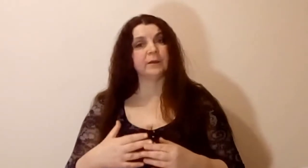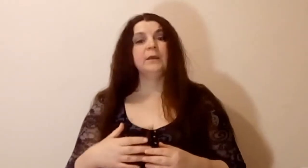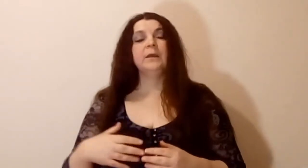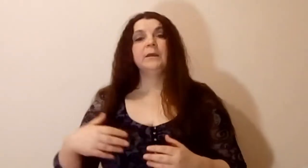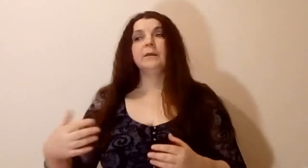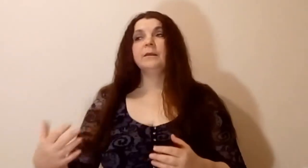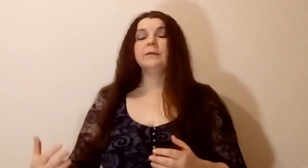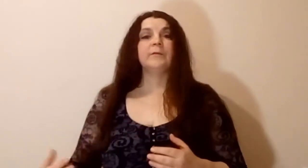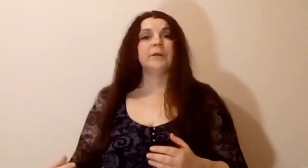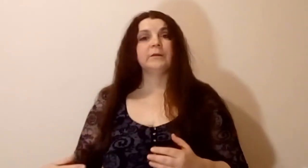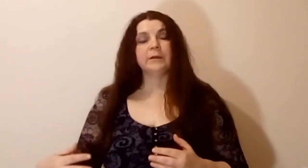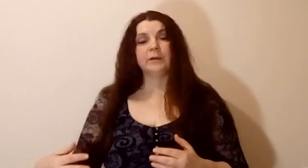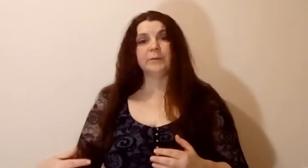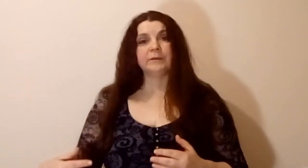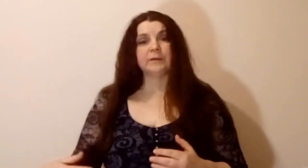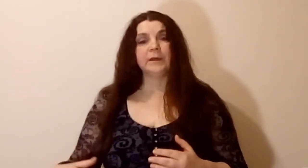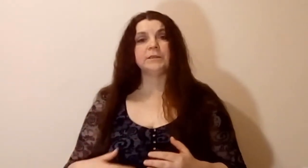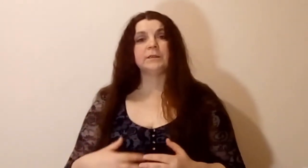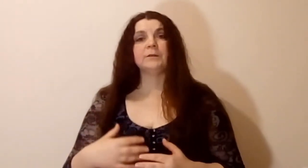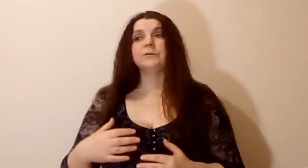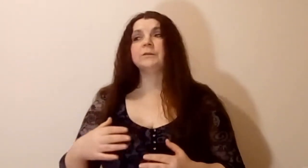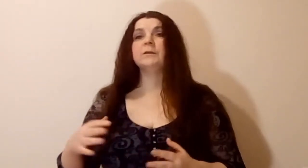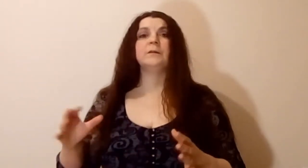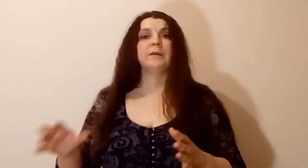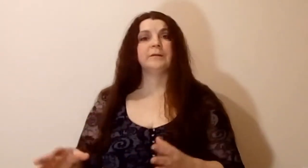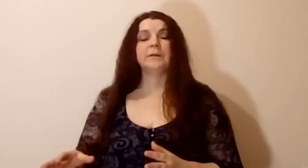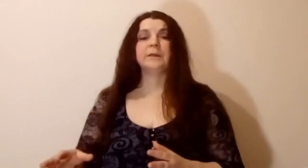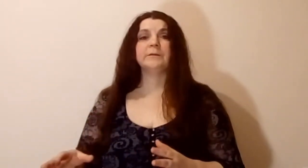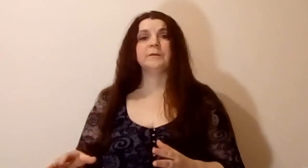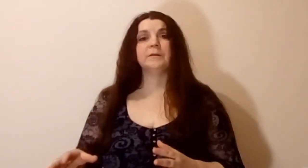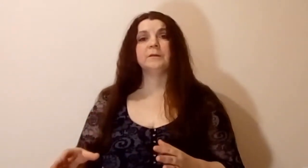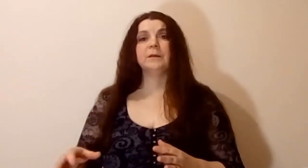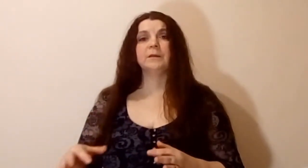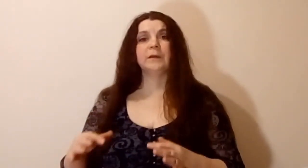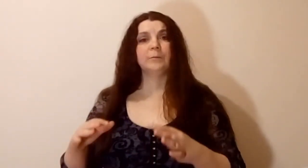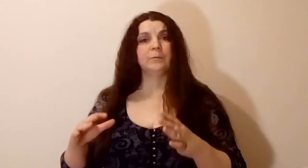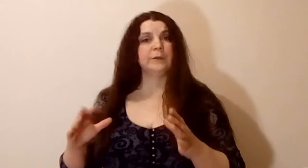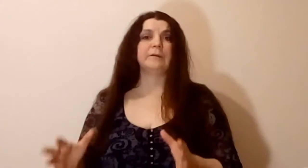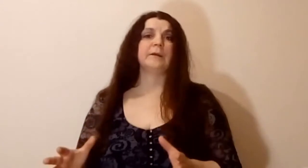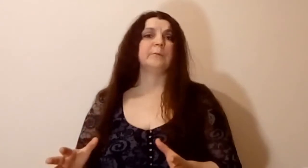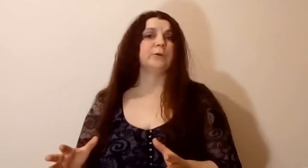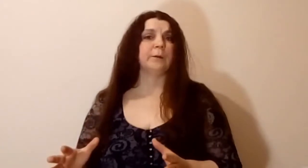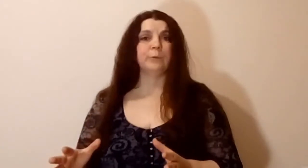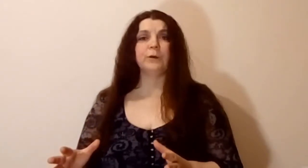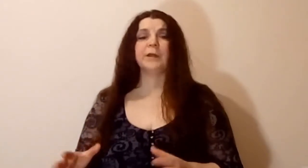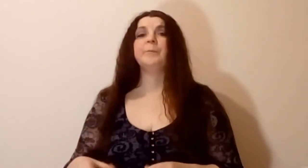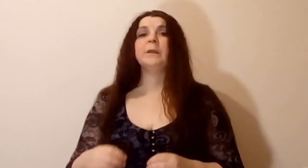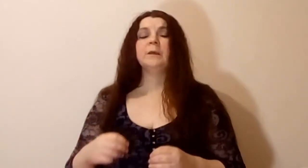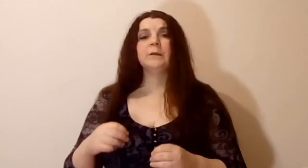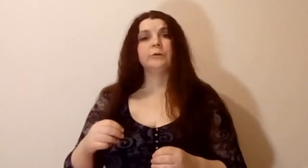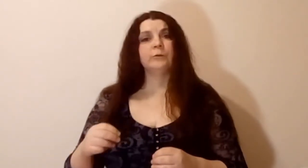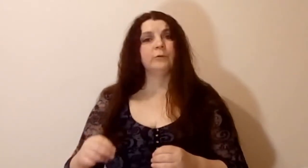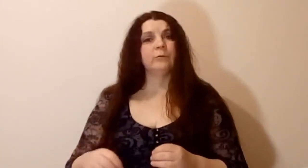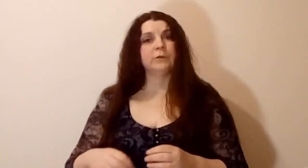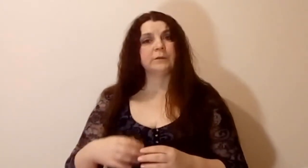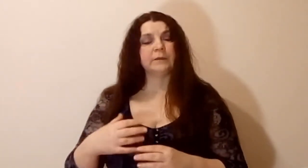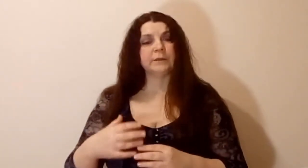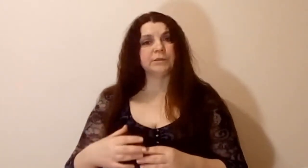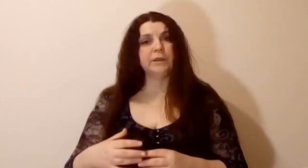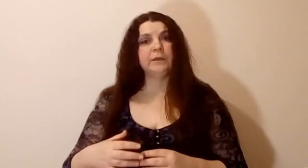И я видела, как мои заказчики, вот если до этого сидели там, не знаю, пока-букой, то вот отношение